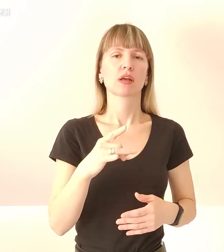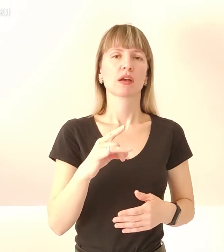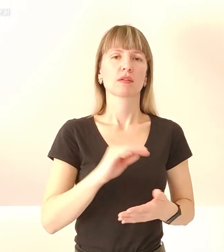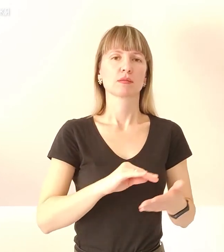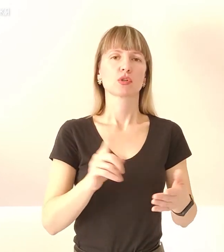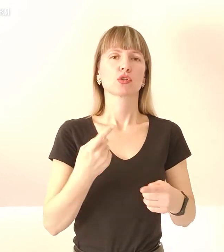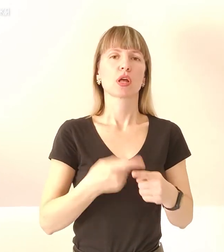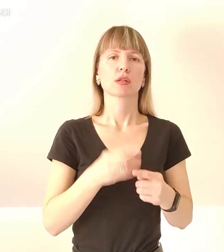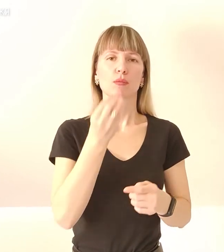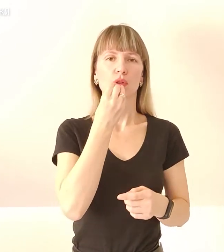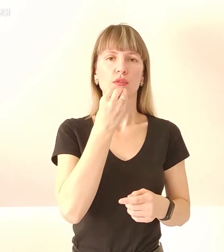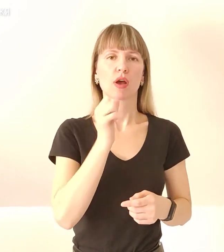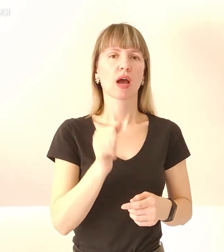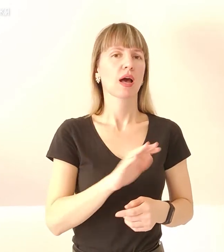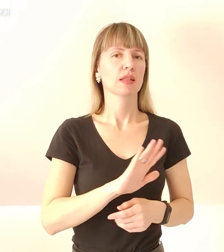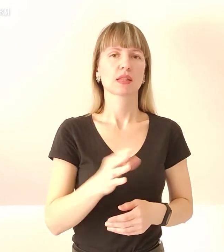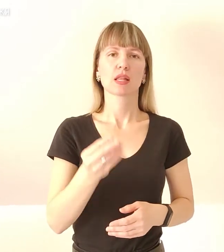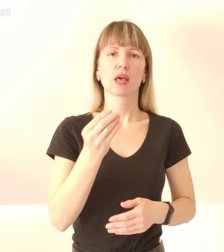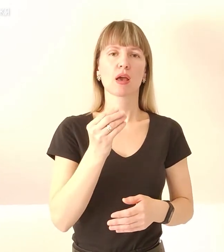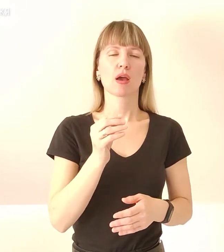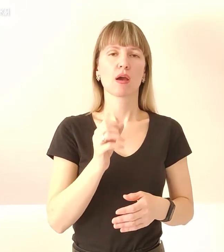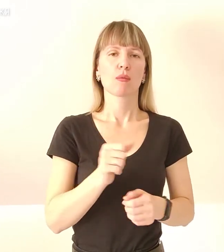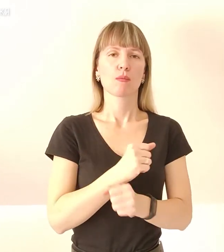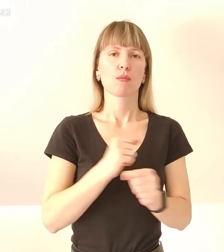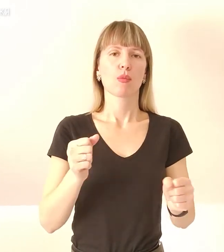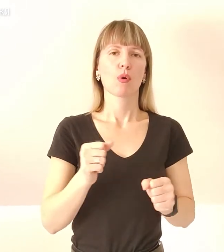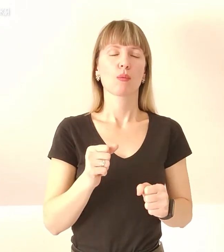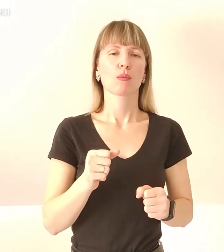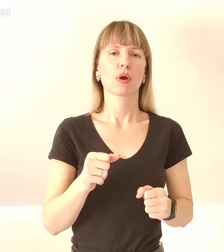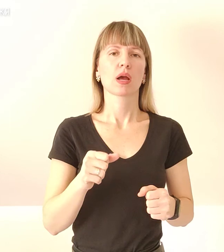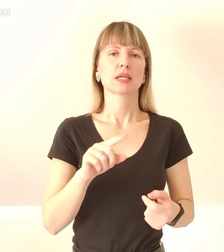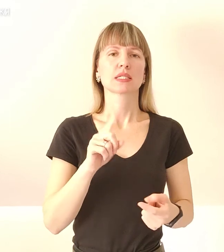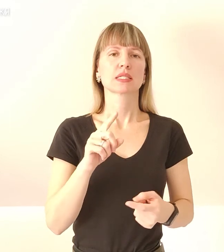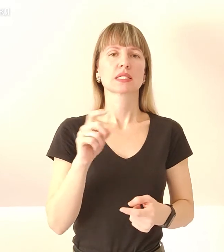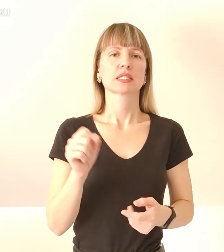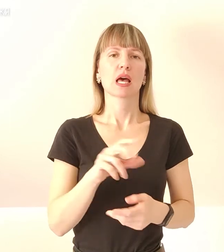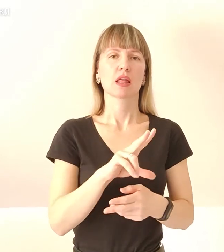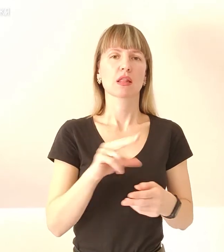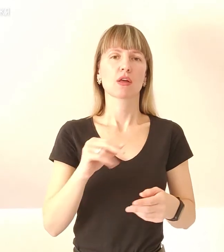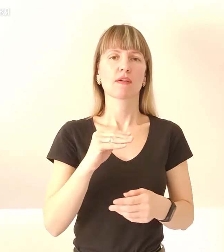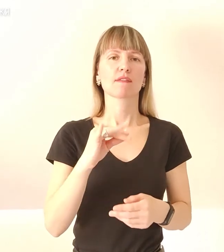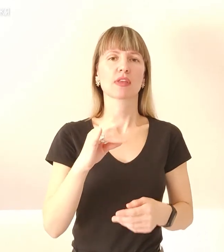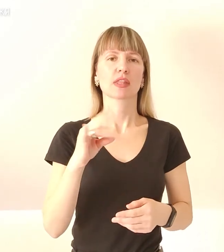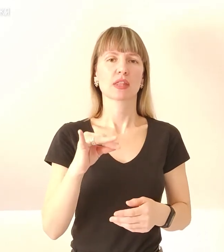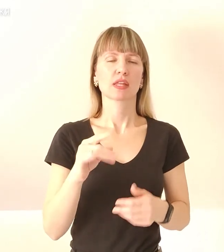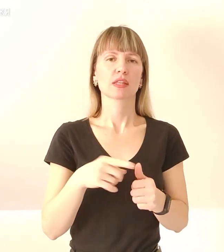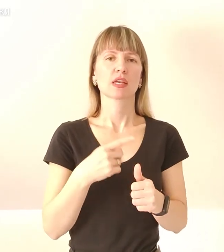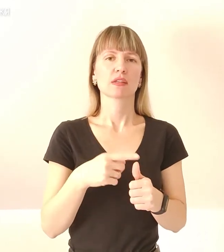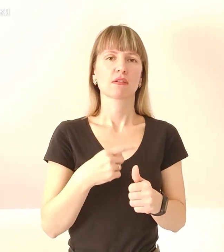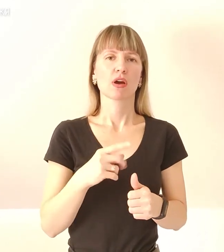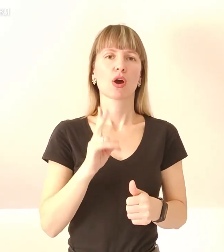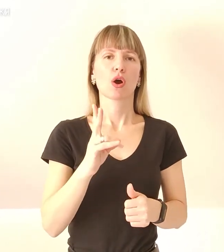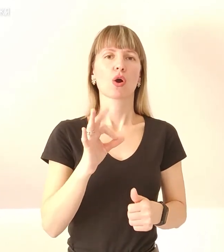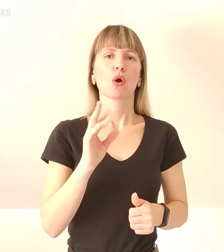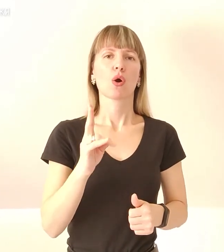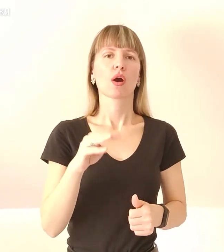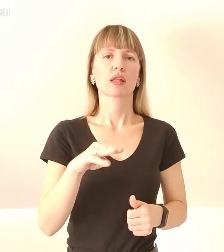продовольство, а не бомби. Супротив, Фіни за аналогією свої запальні пляшки назвали «Коктейль для Молотова». З часу назва з